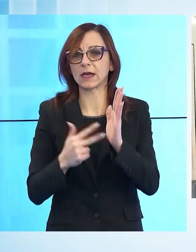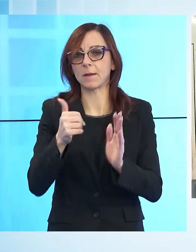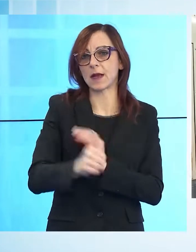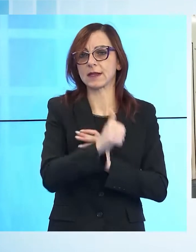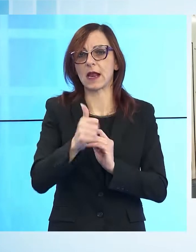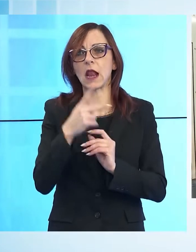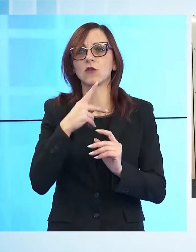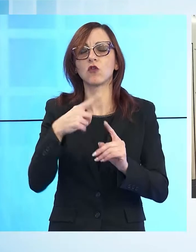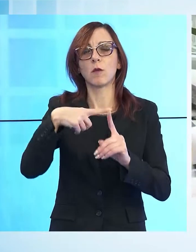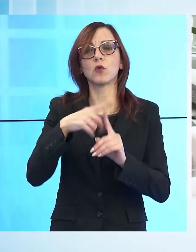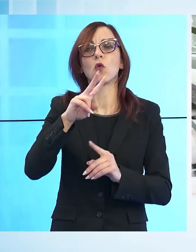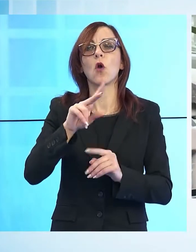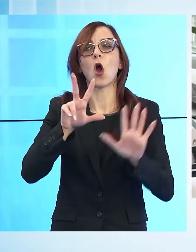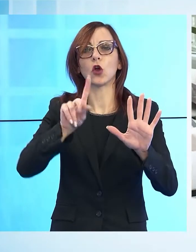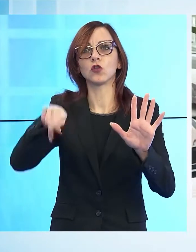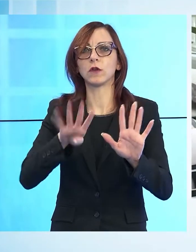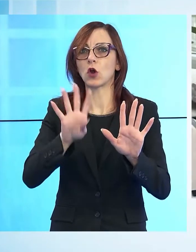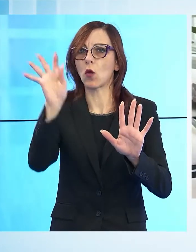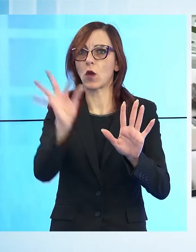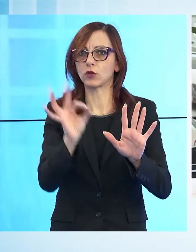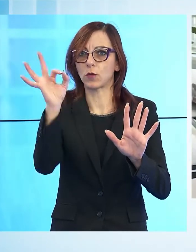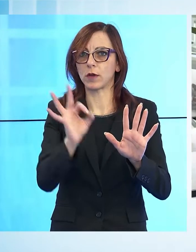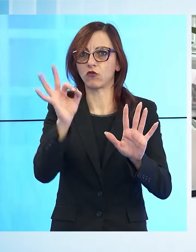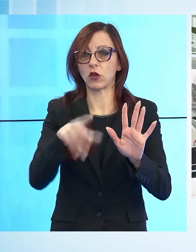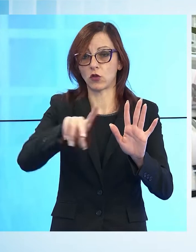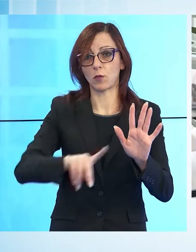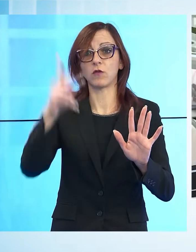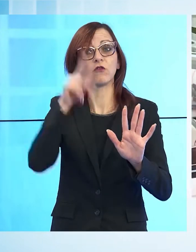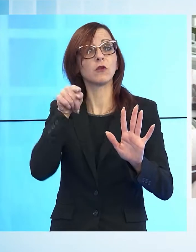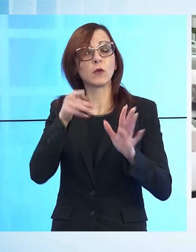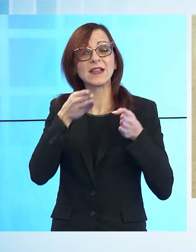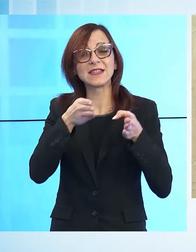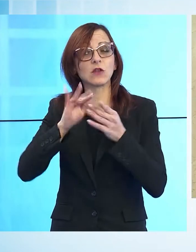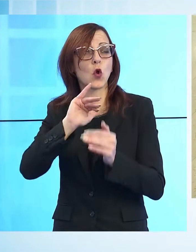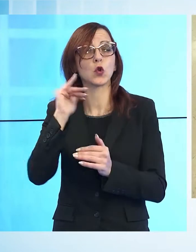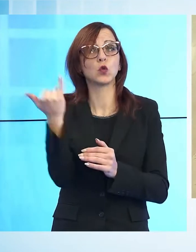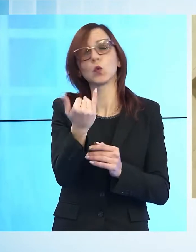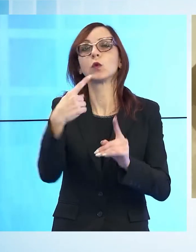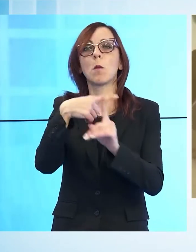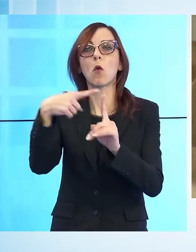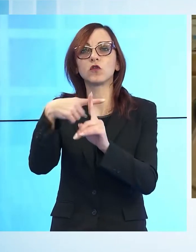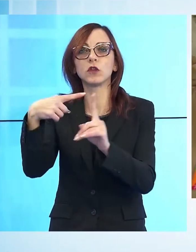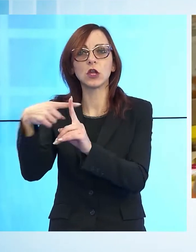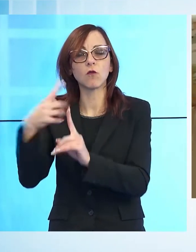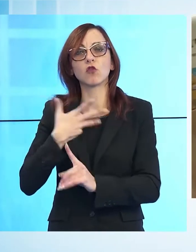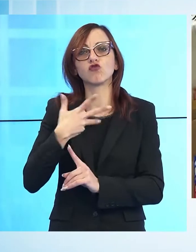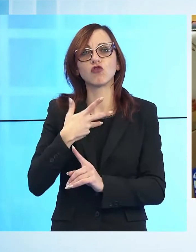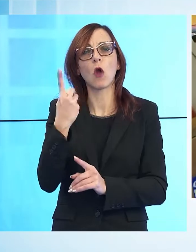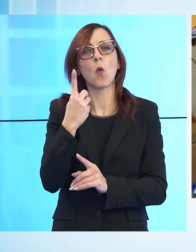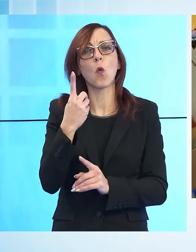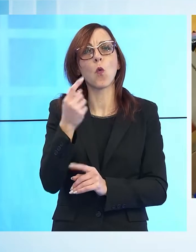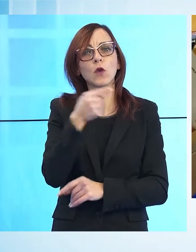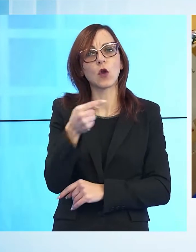,4%. Per quanto riguarda la provincia di Lucca, tutti i settori portano il segno positivo, con la sola eccezione dell